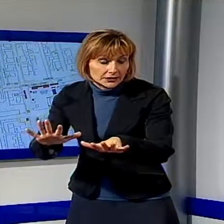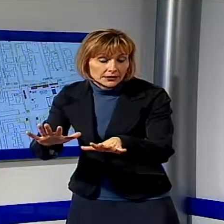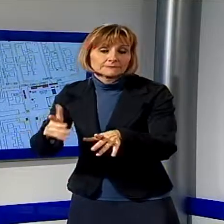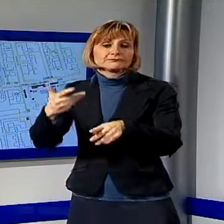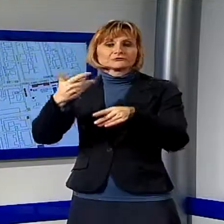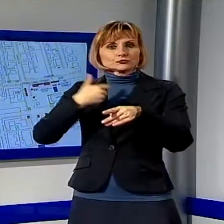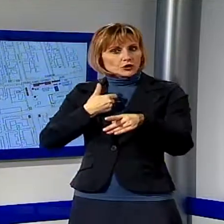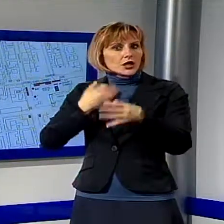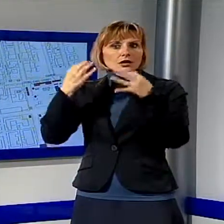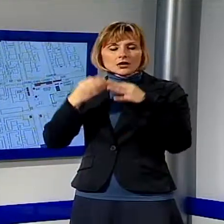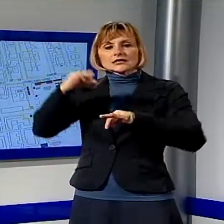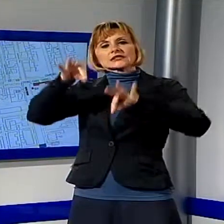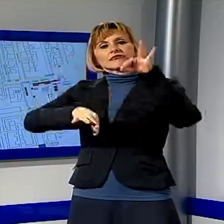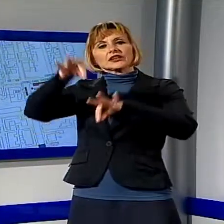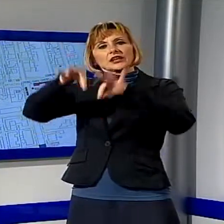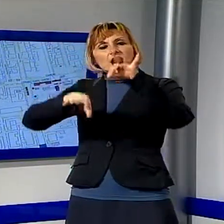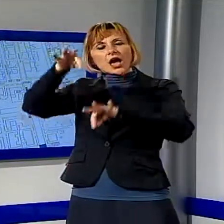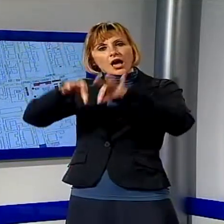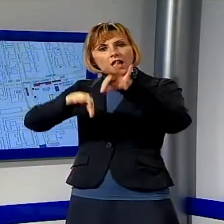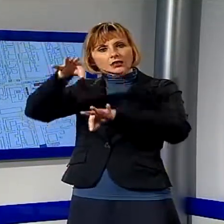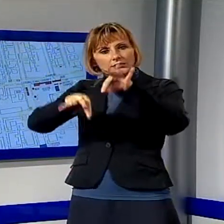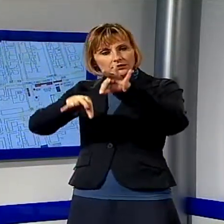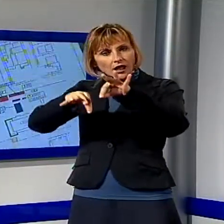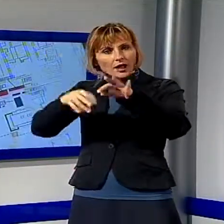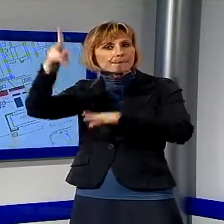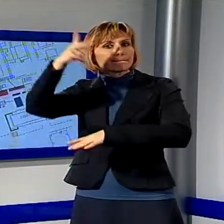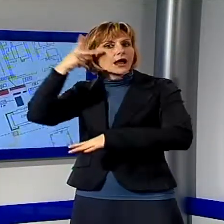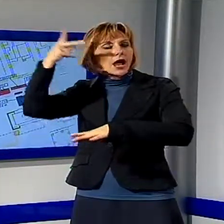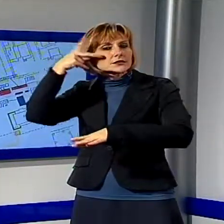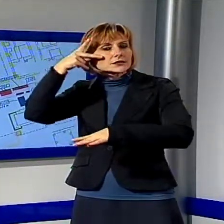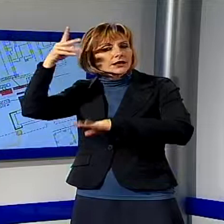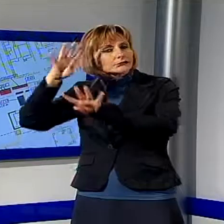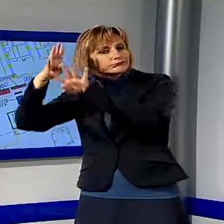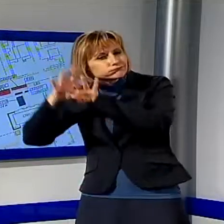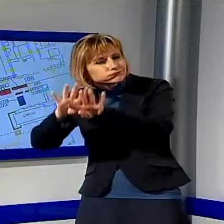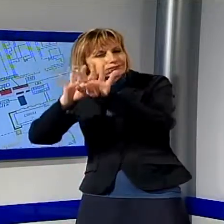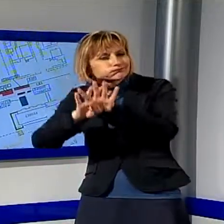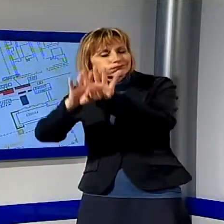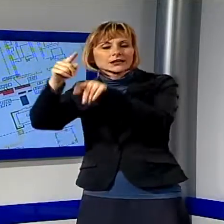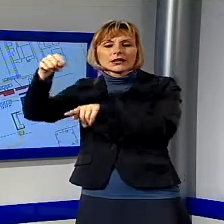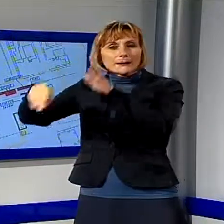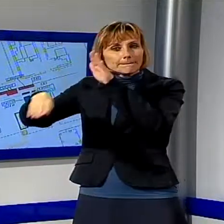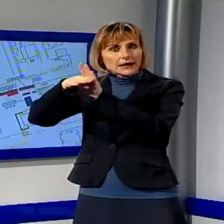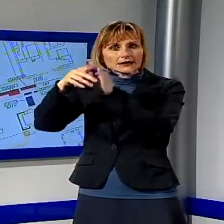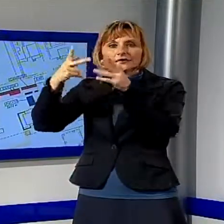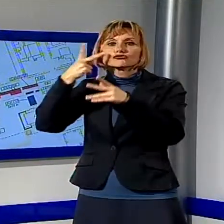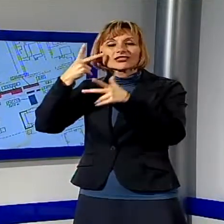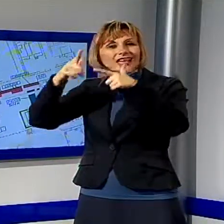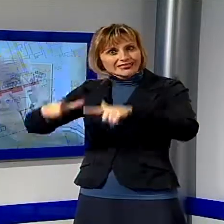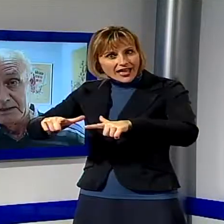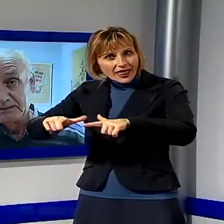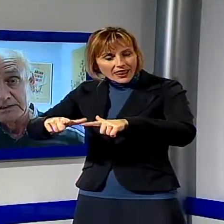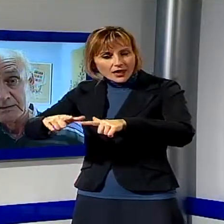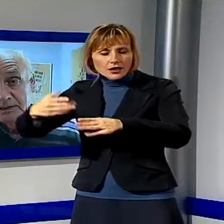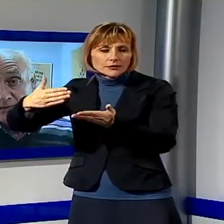ci sarà una sfilata di maschere che parte dalla cittadella, verrà lungo il canale